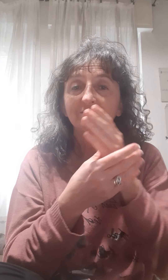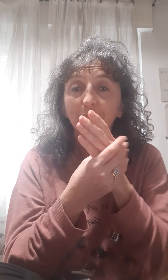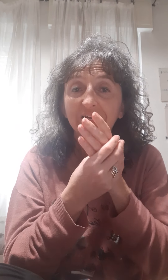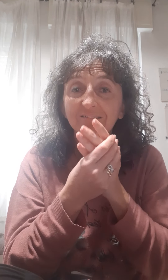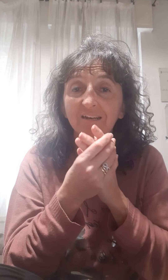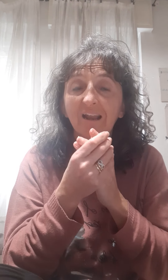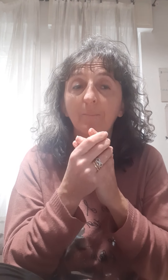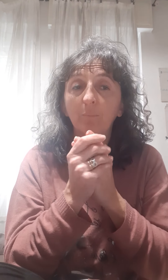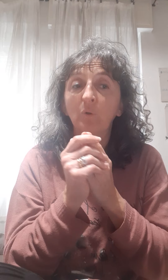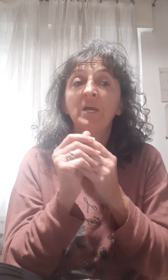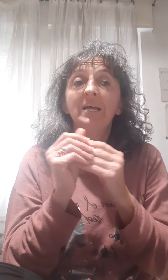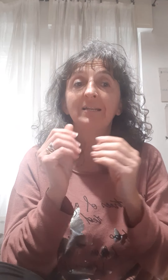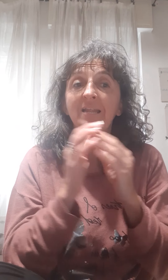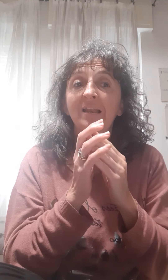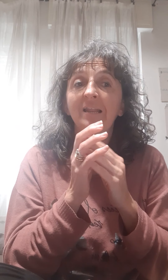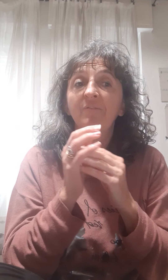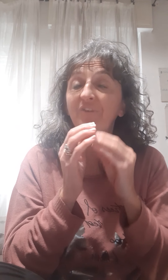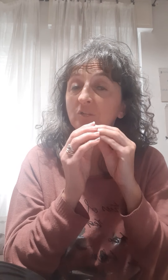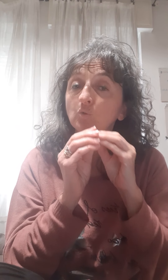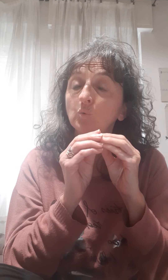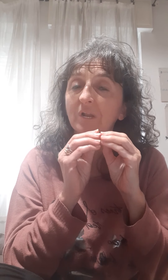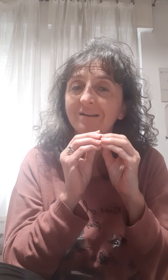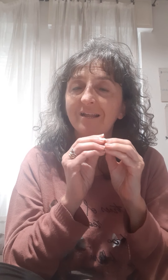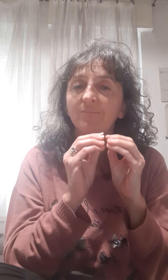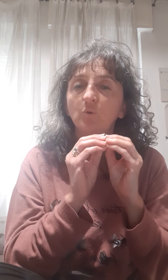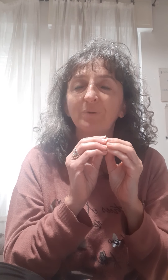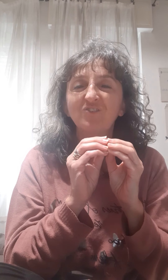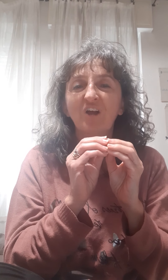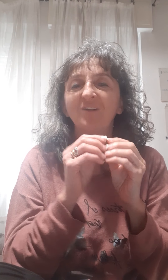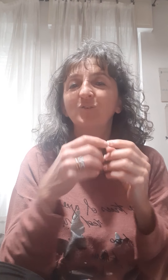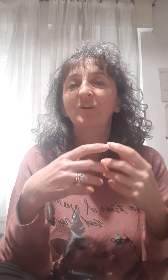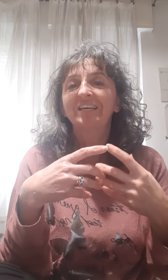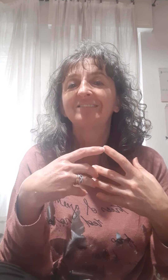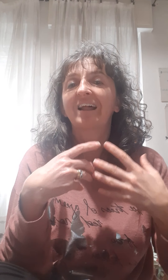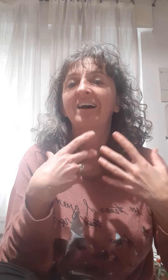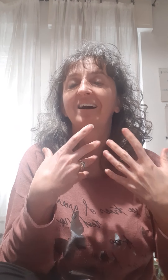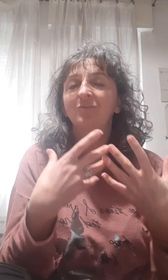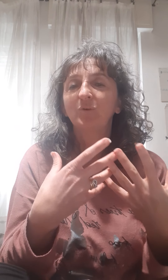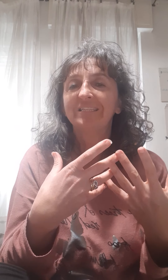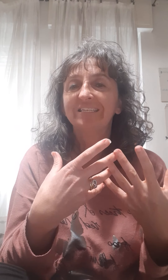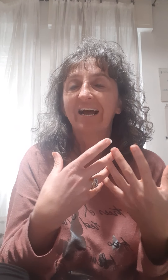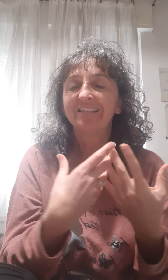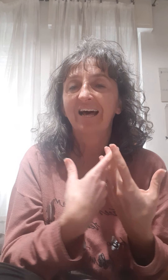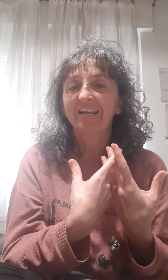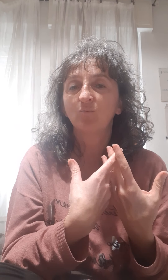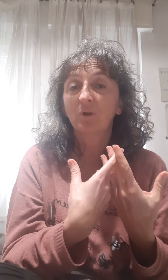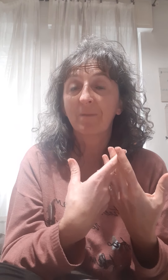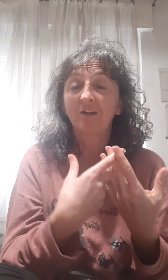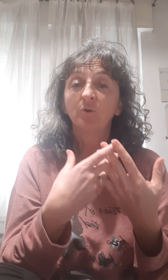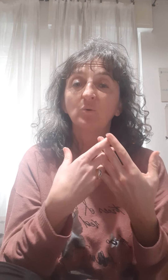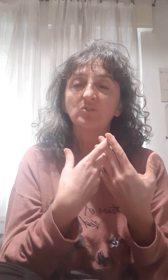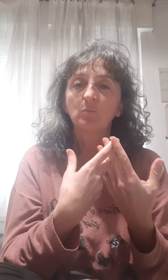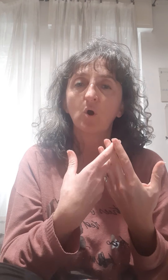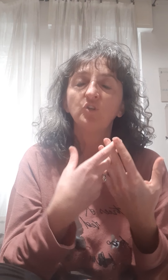penetrerà proprio nelle finiture in legno pregiato e andrà quindi a dare una mano. In questo modo